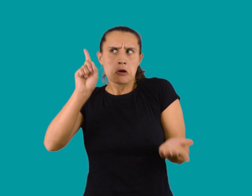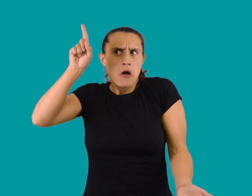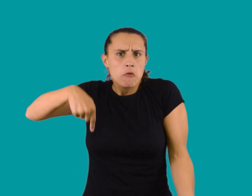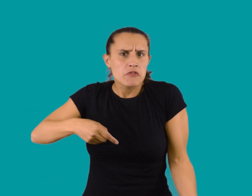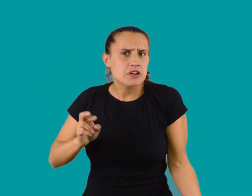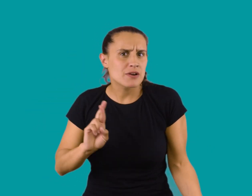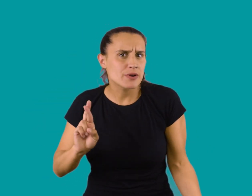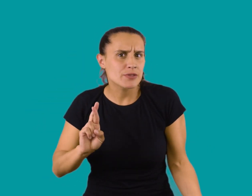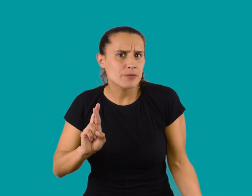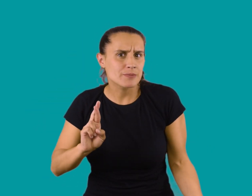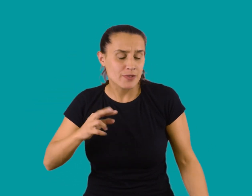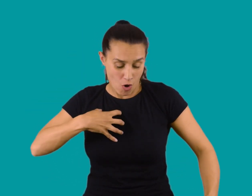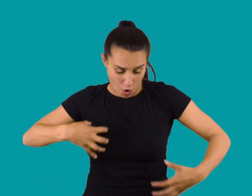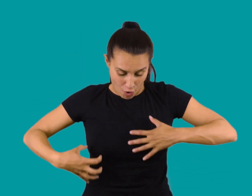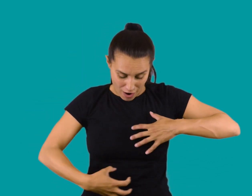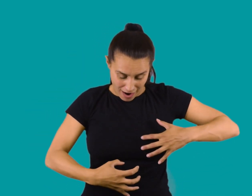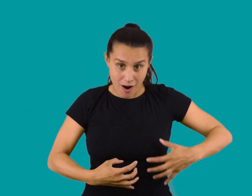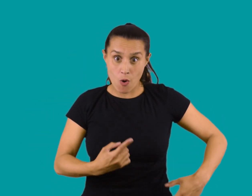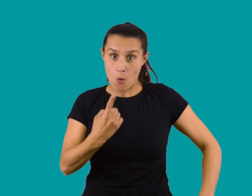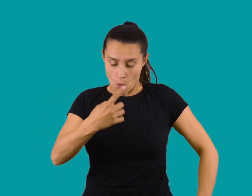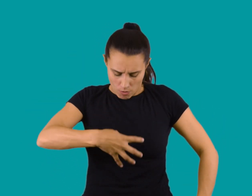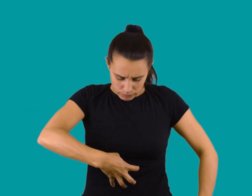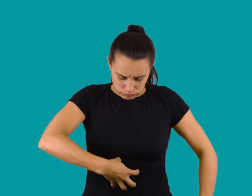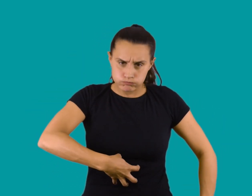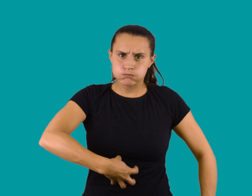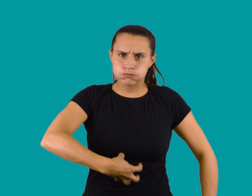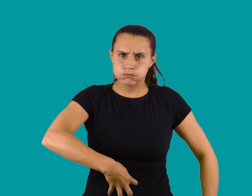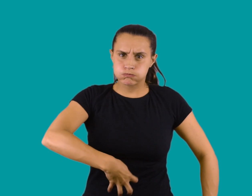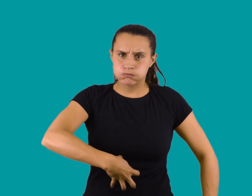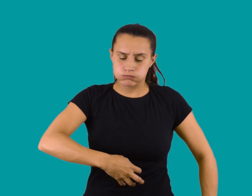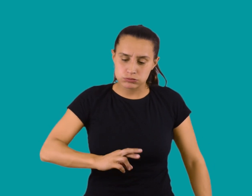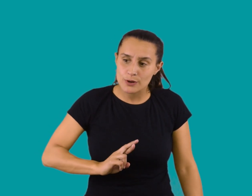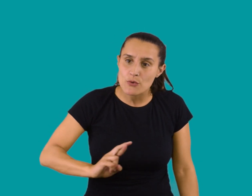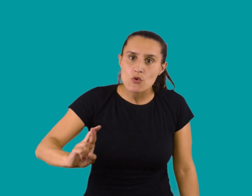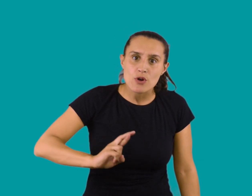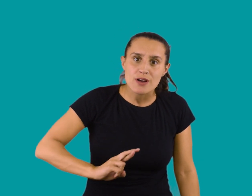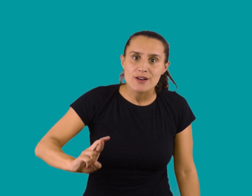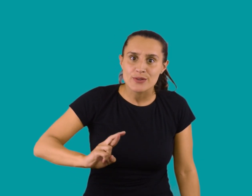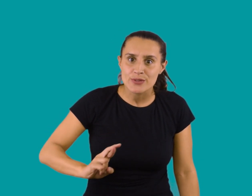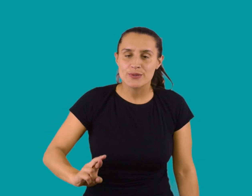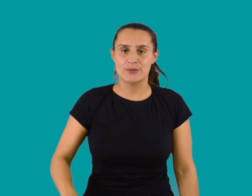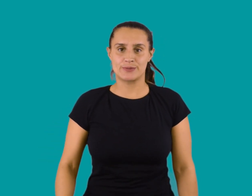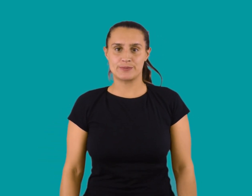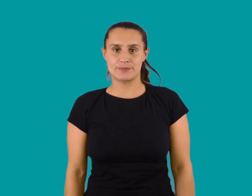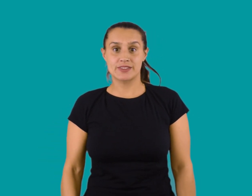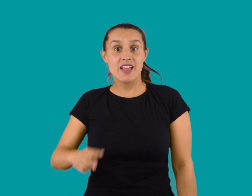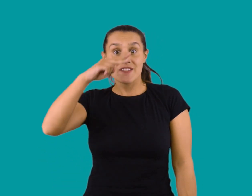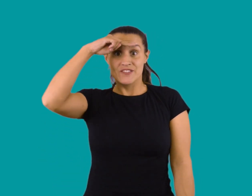canto. Las cigarras consiguen sus sonidos haciendo vibrar un órgano que tienen en el abdomen.